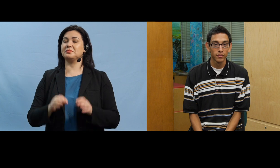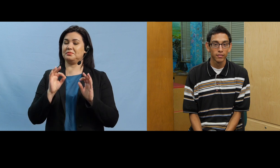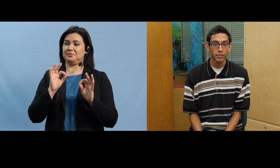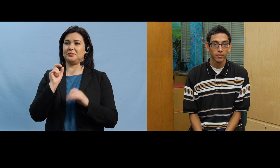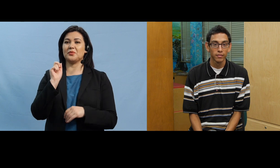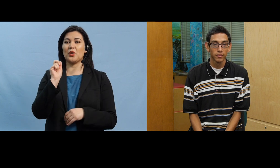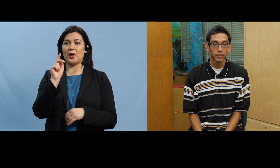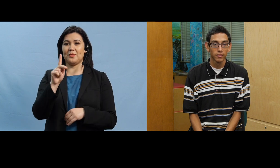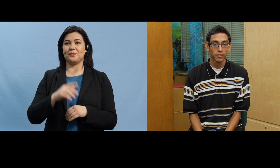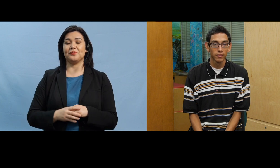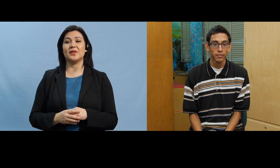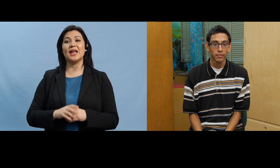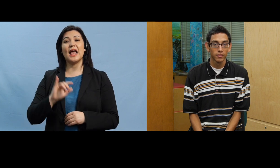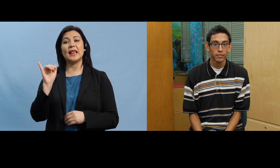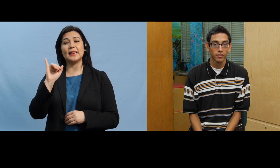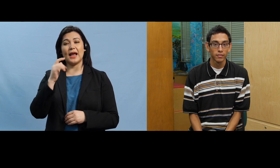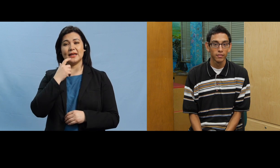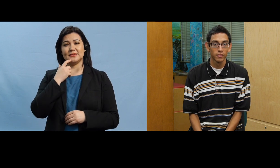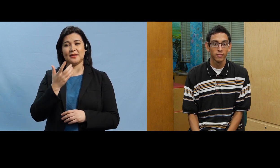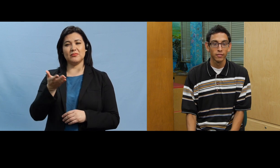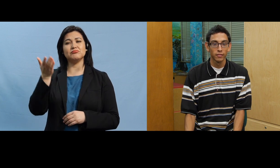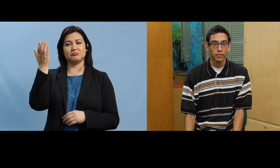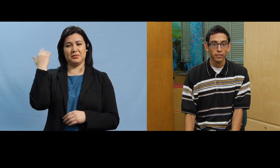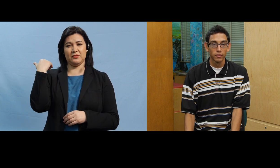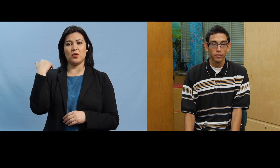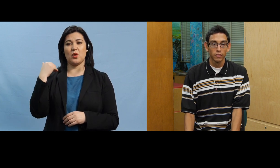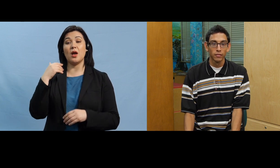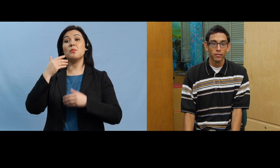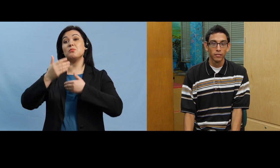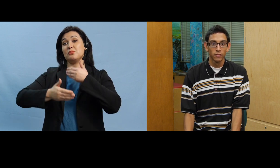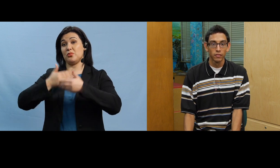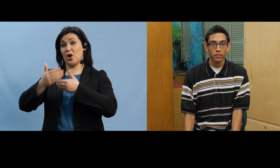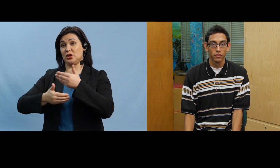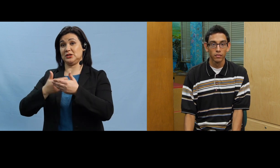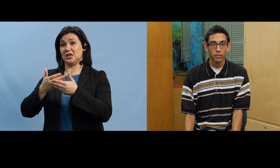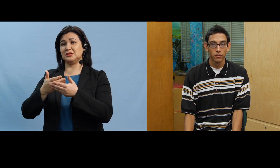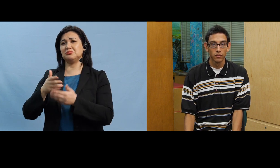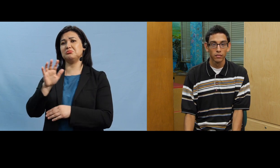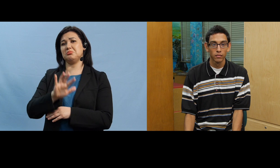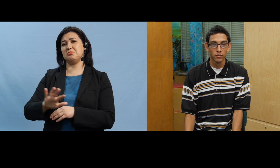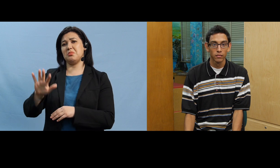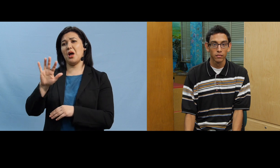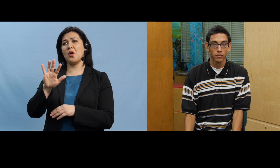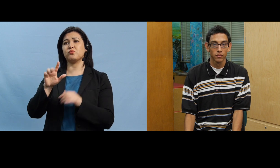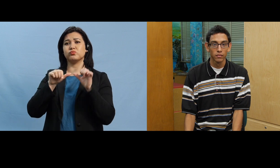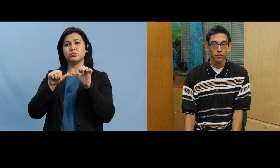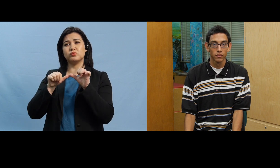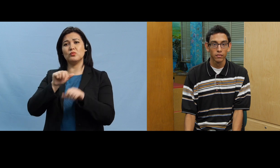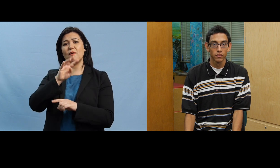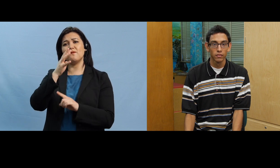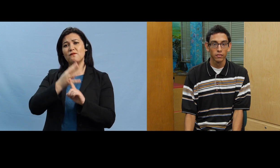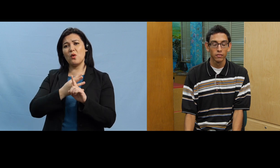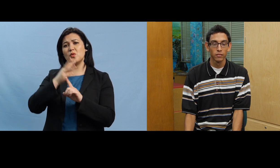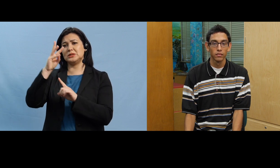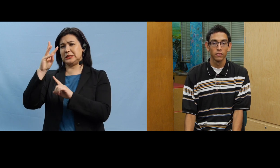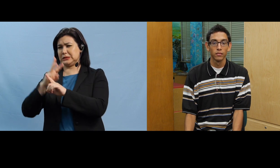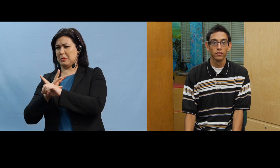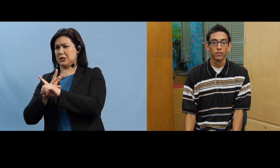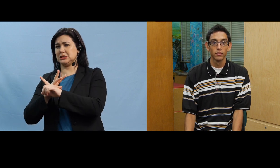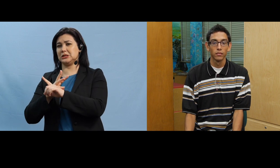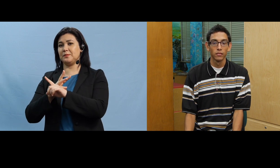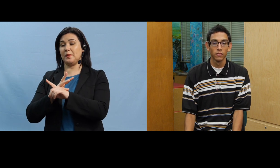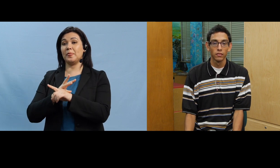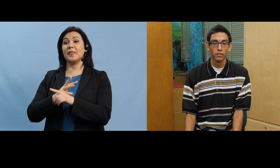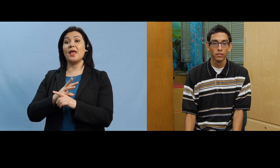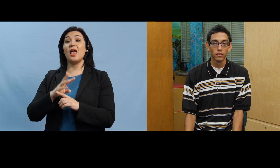como te expliqué la otra vez este proceso dura de cuatro a seis meses cuando tú sometes la aplicación a la